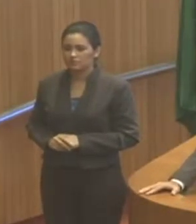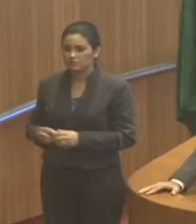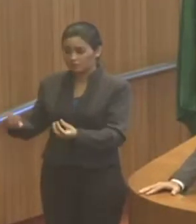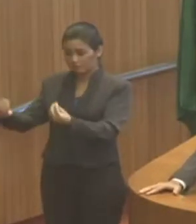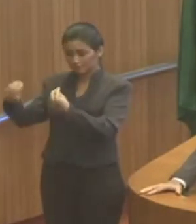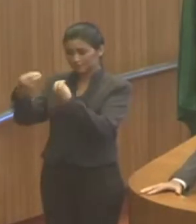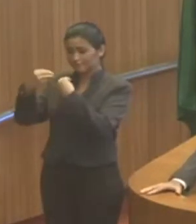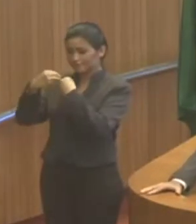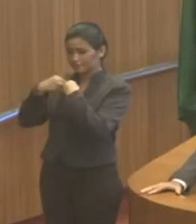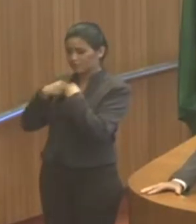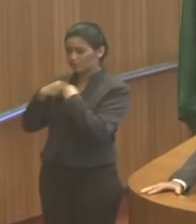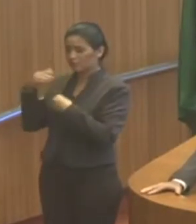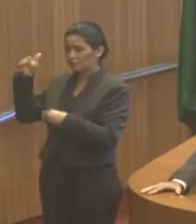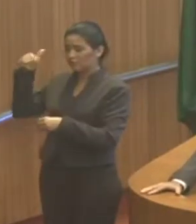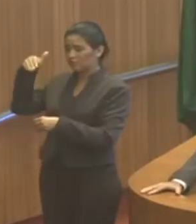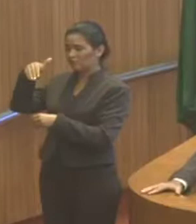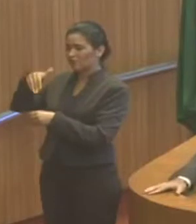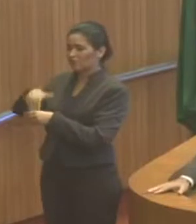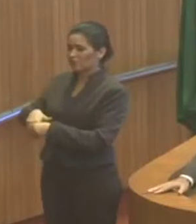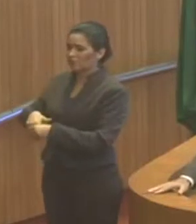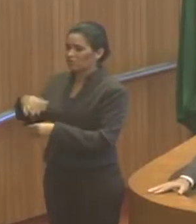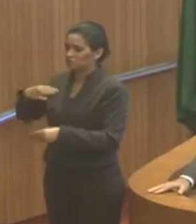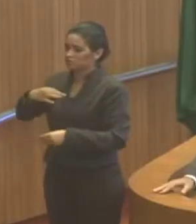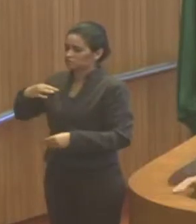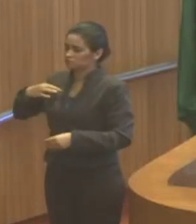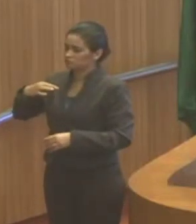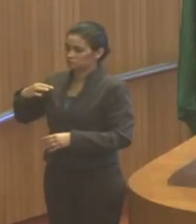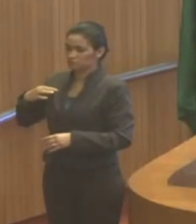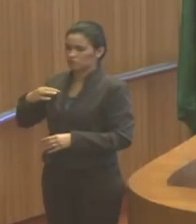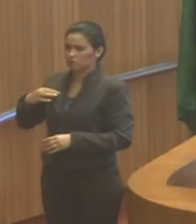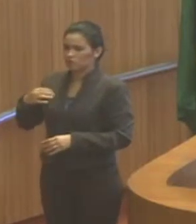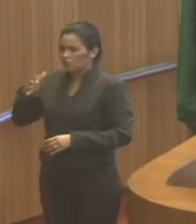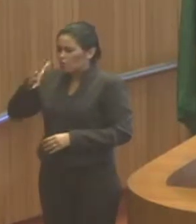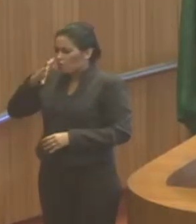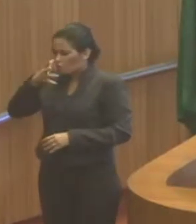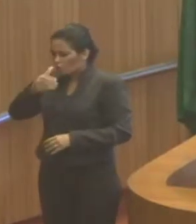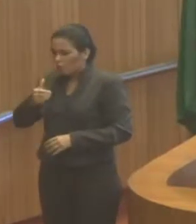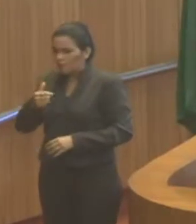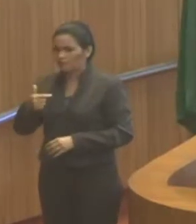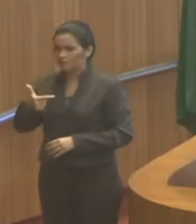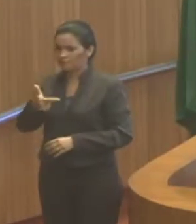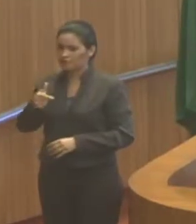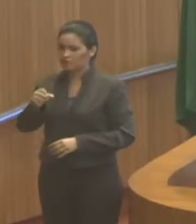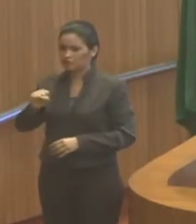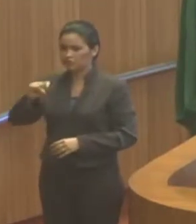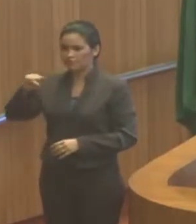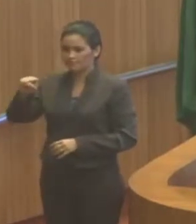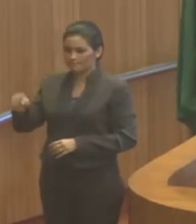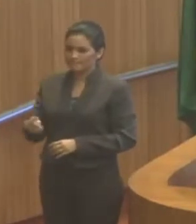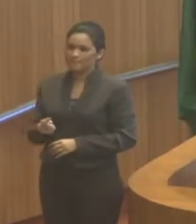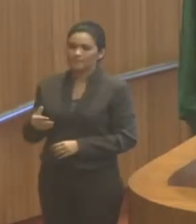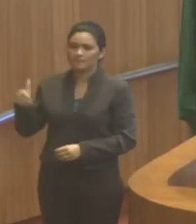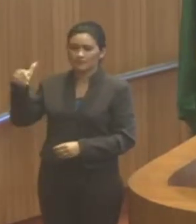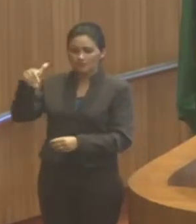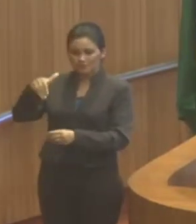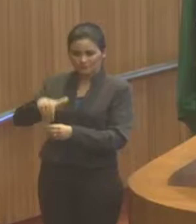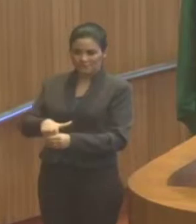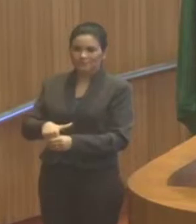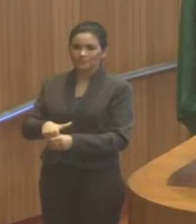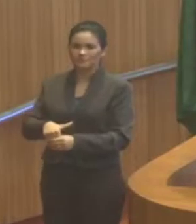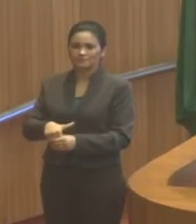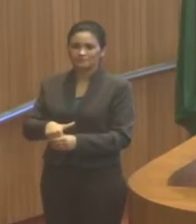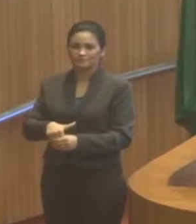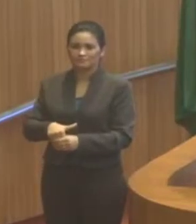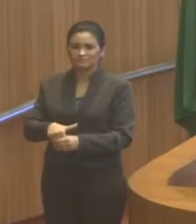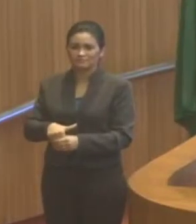voto democrático de quatro, quase 28 mil votos, que para mim